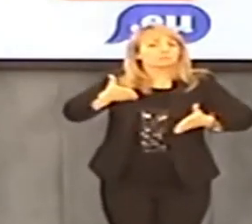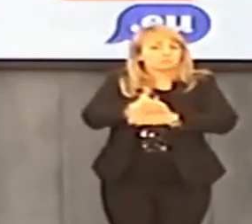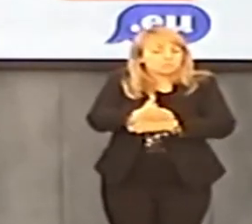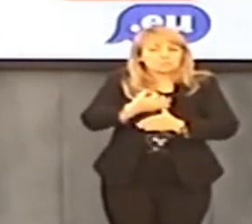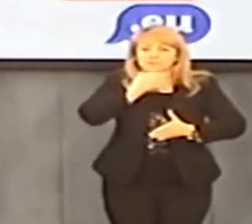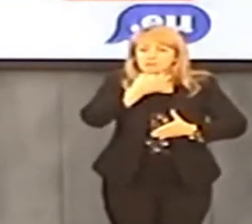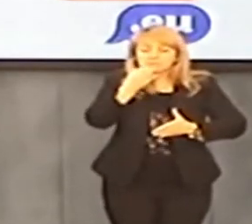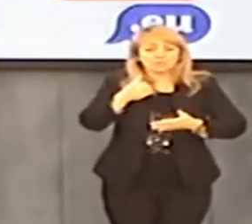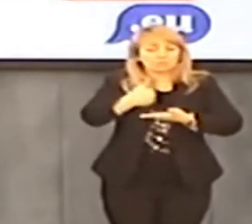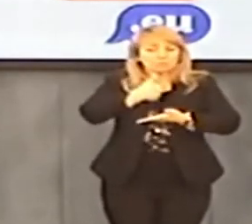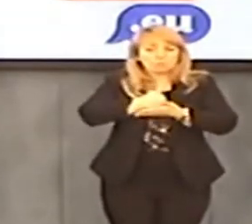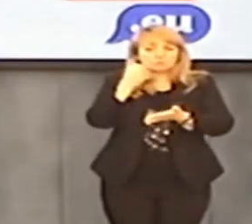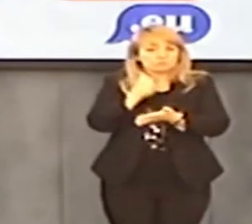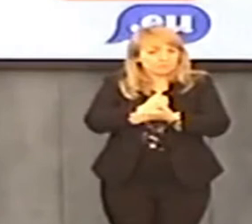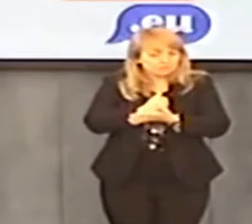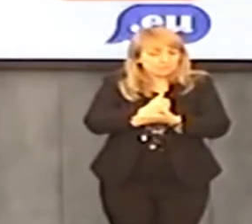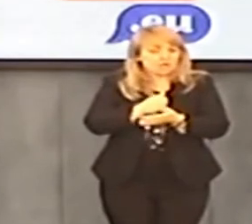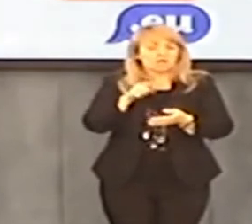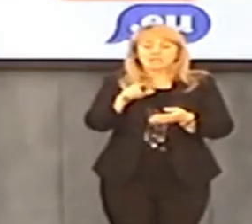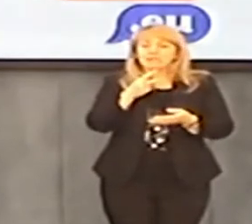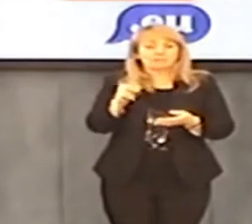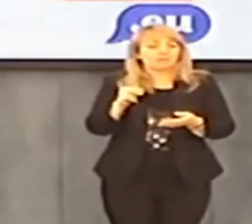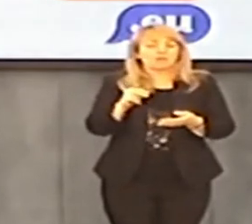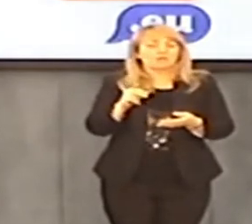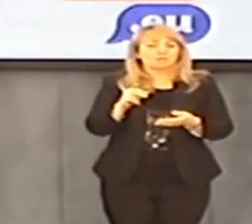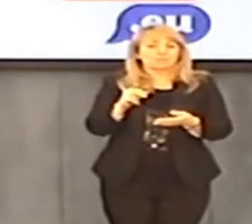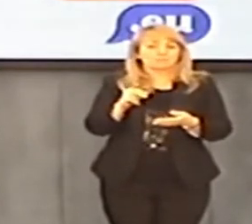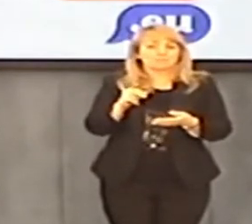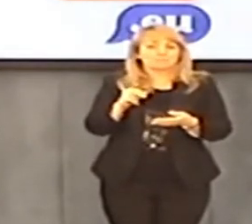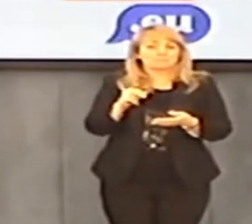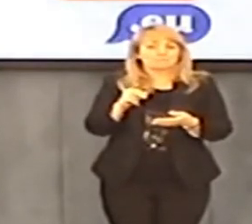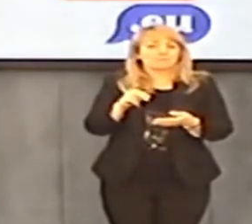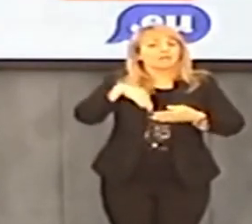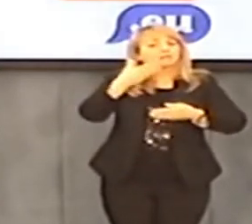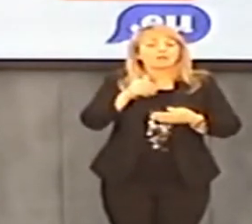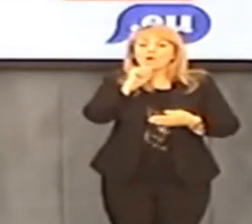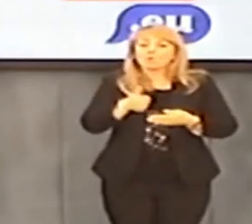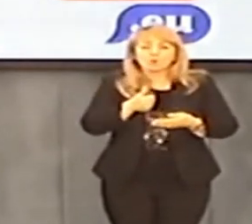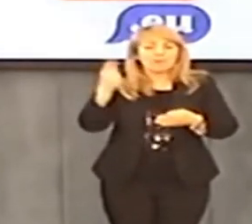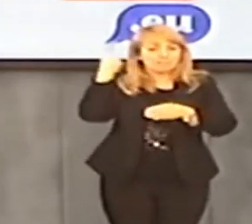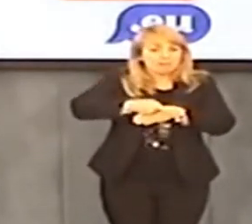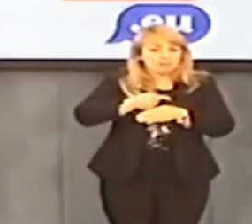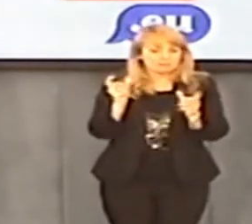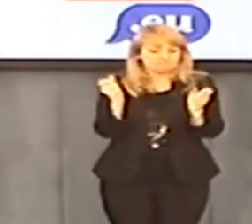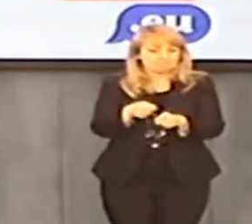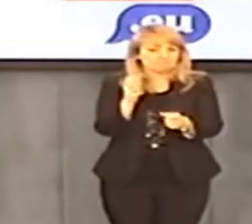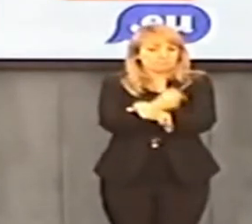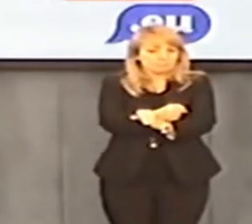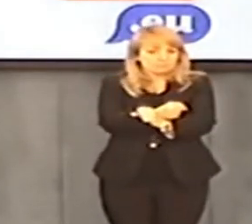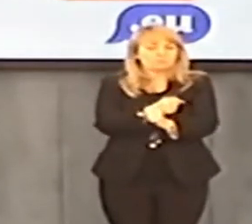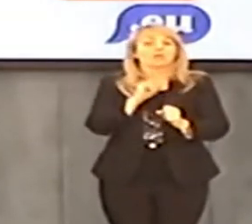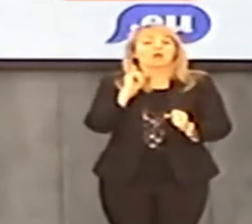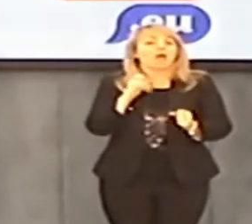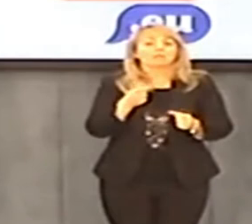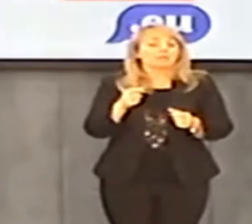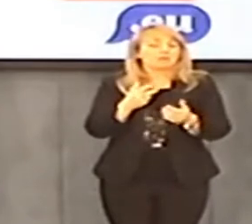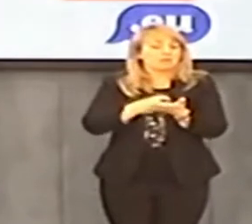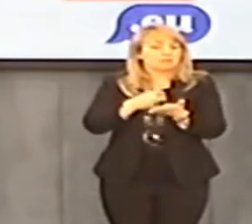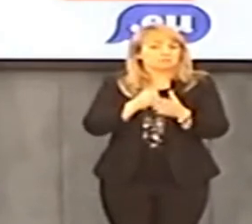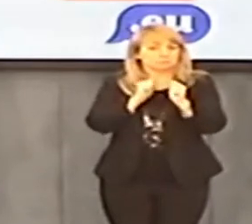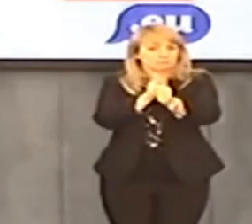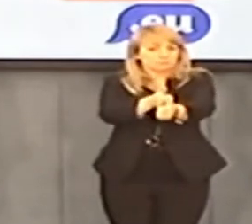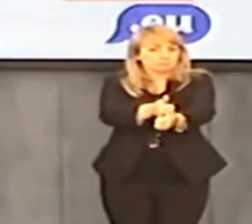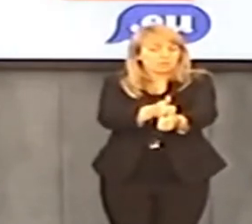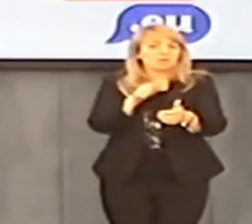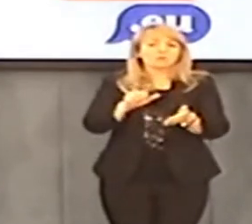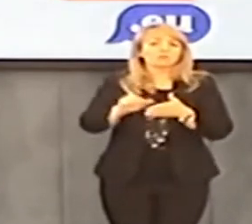zapytanie o pomoc prawną, a nie albo europejski nakaz aresztowania, albo właśnie list gończy,